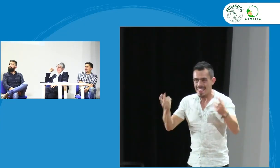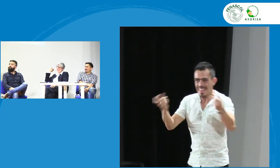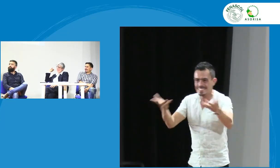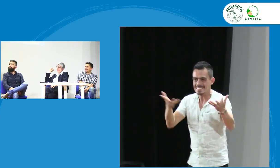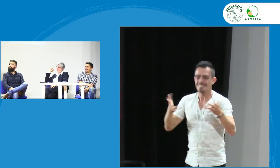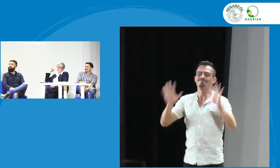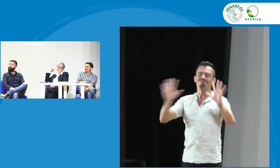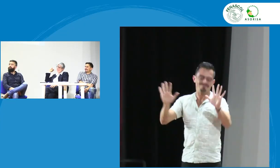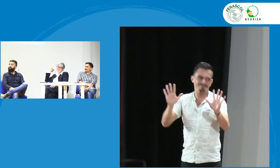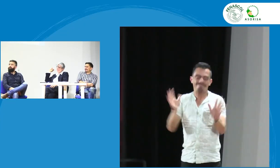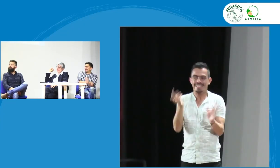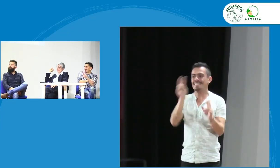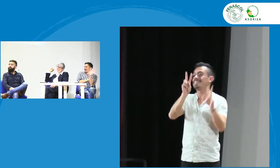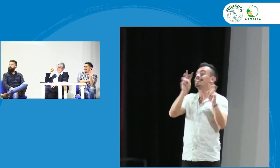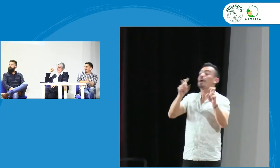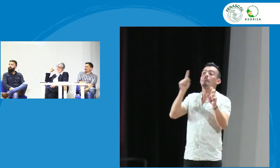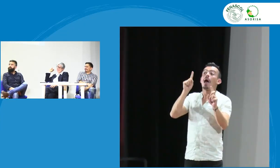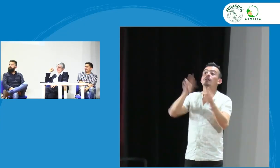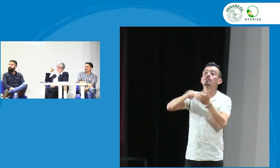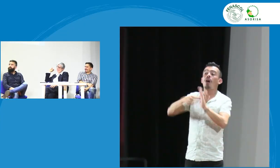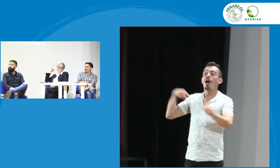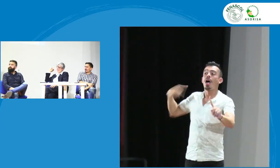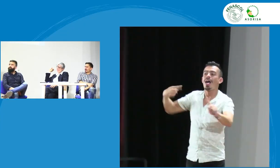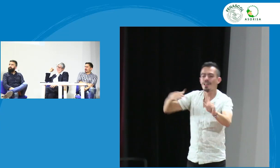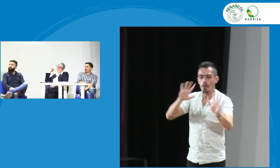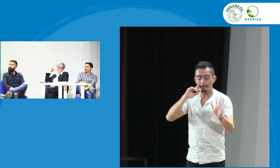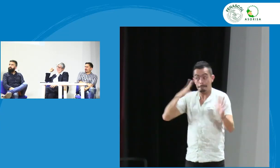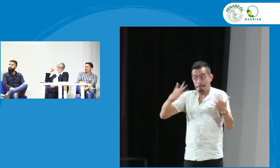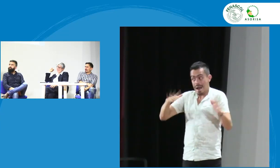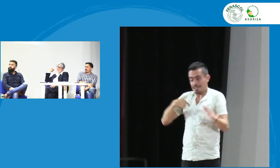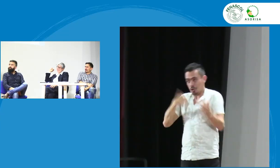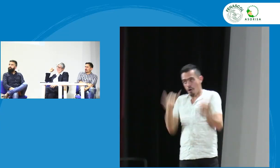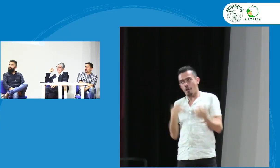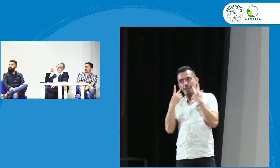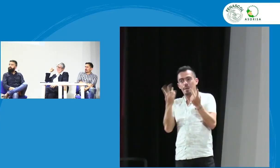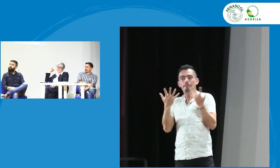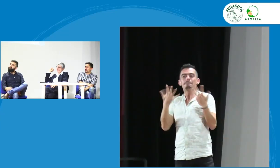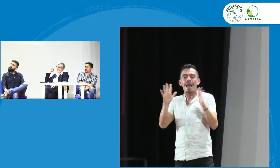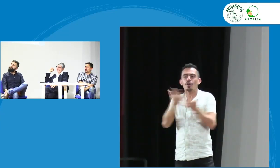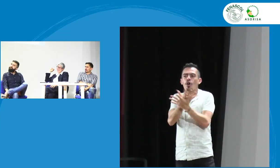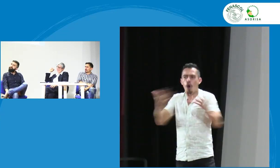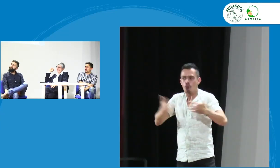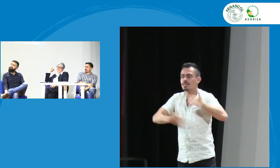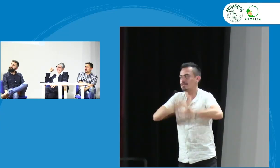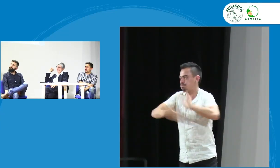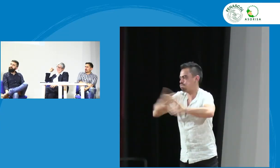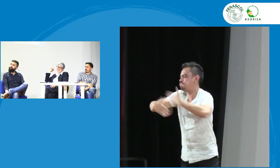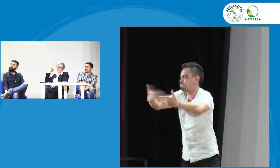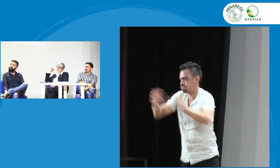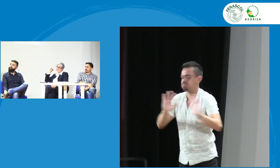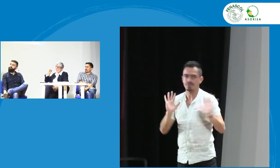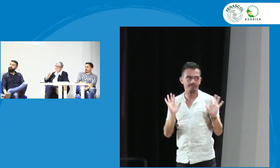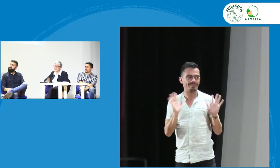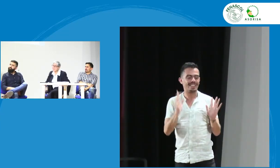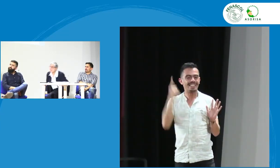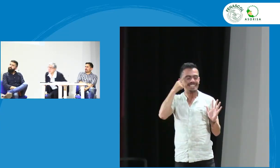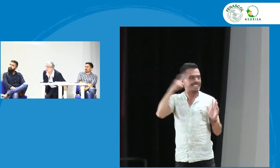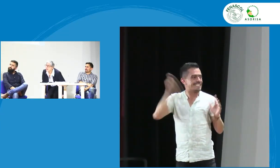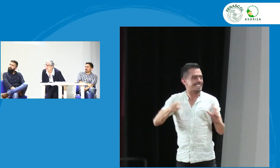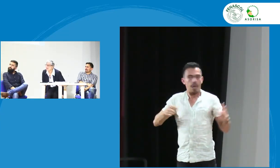sordos al igual que yo tenemos distintas inquietudes y pues yo no quiero reiterar ser